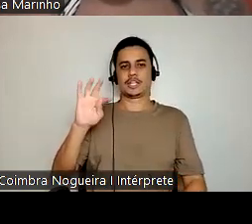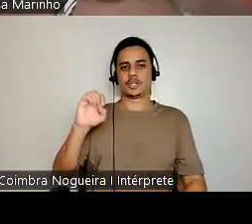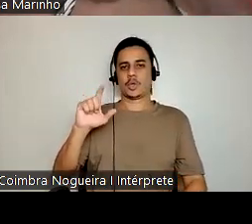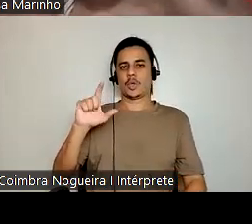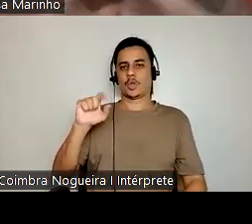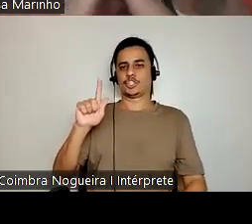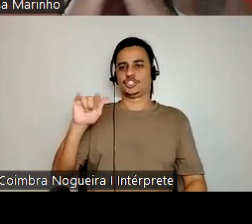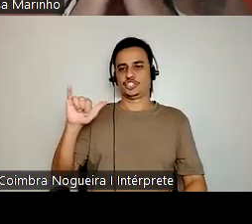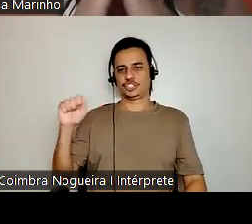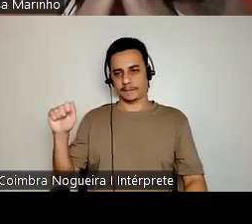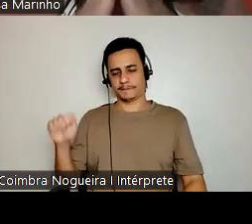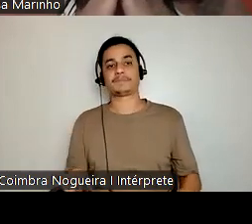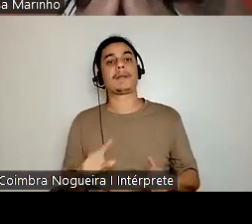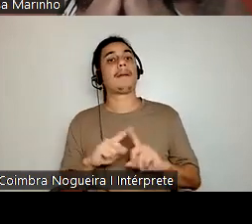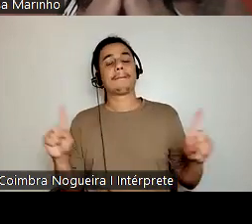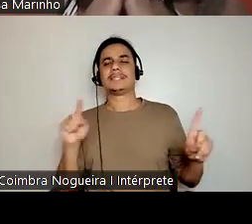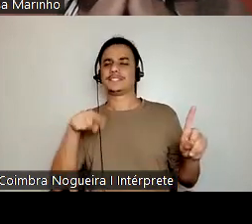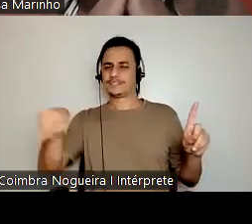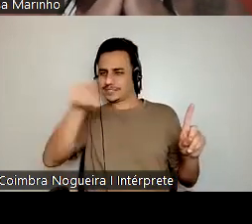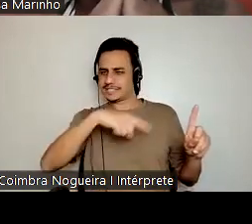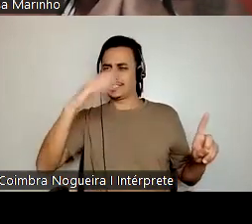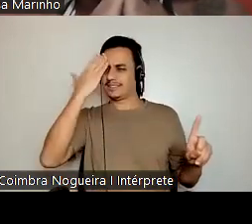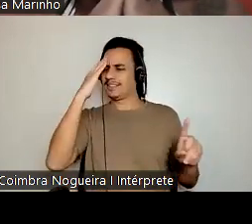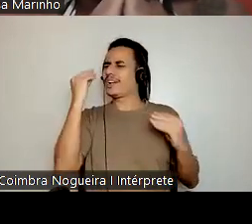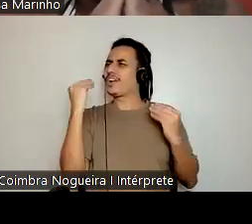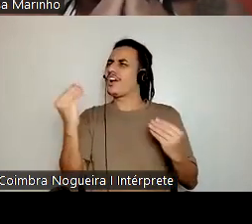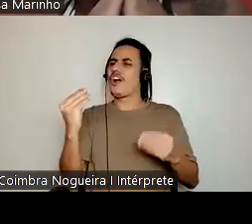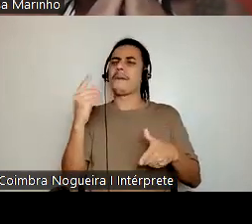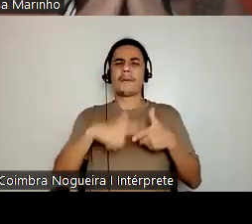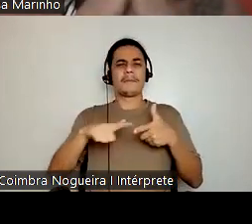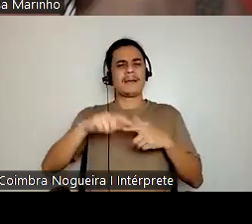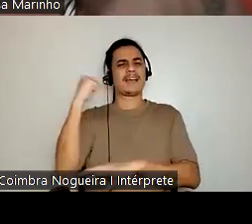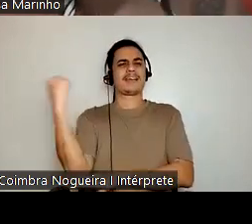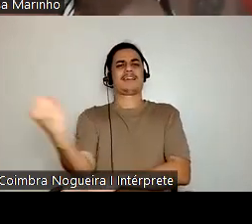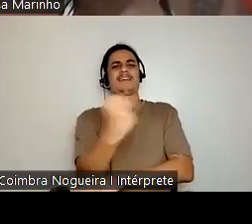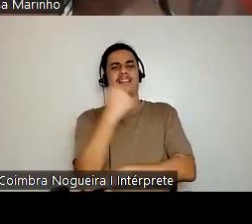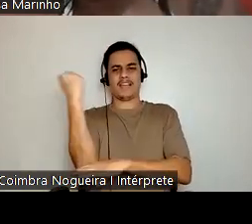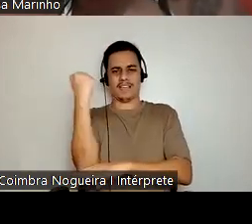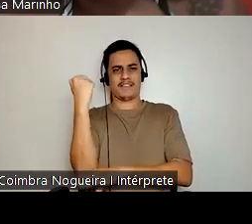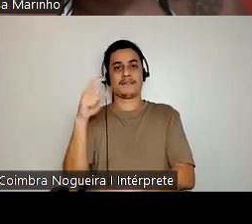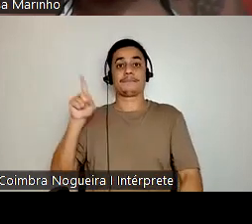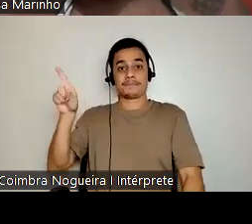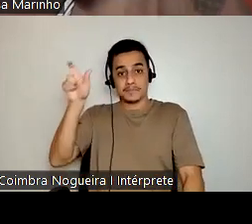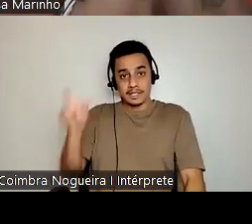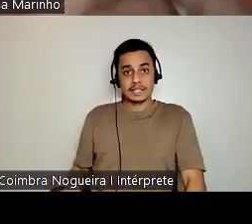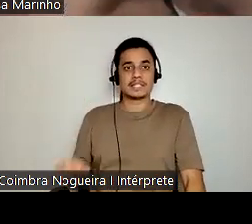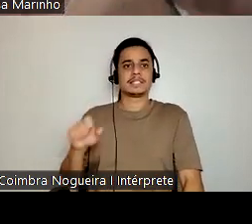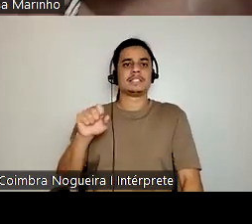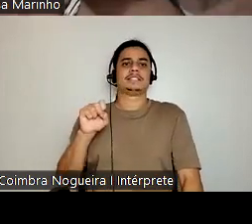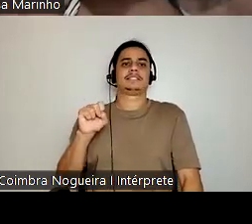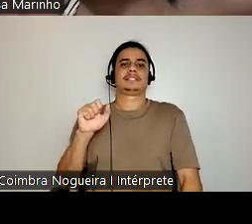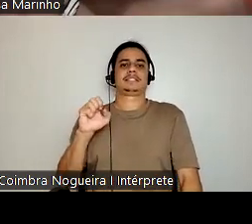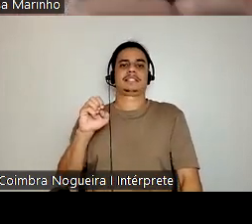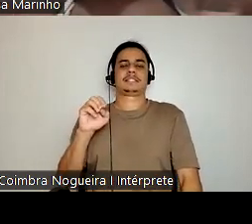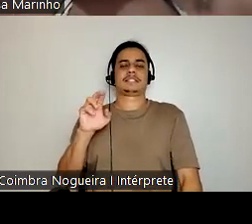não era o que eu queria, mas é só para vocês entenderem, a gravidade desse problema é que, quando Sartes morreu, o